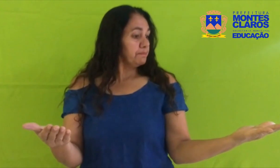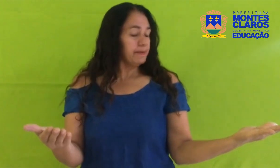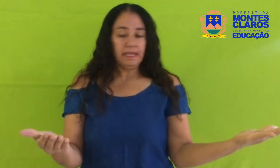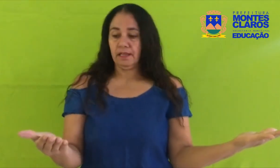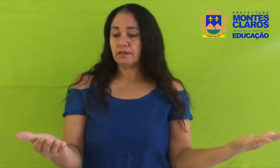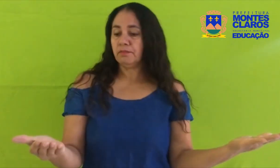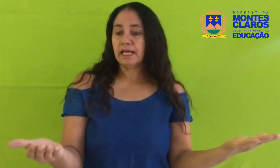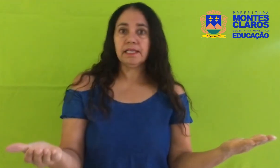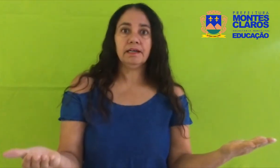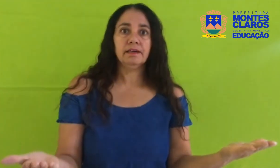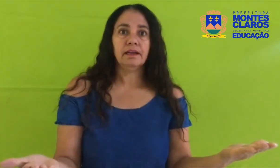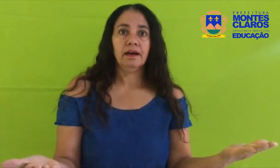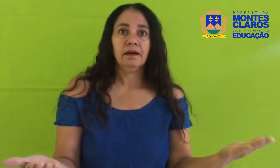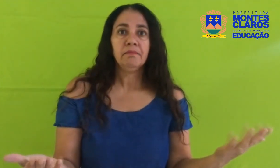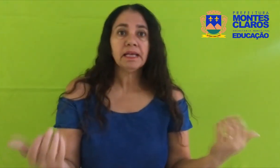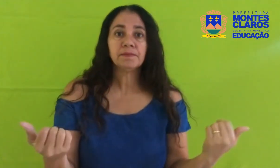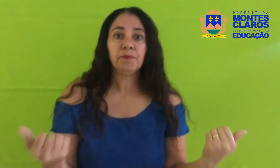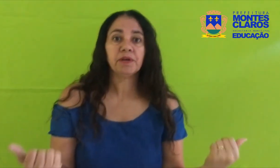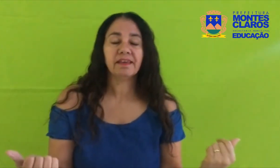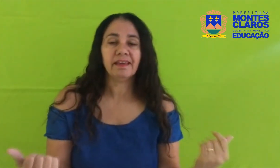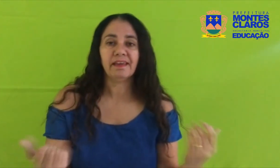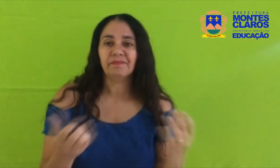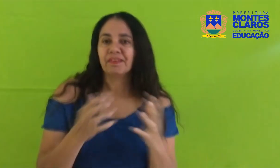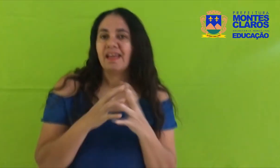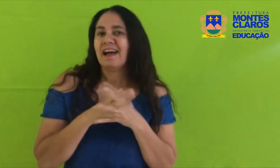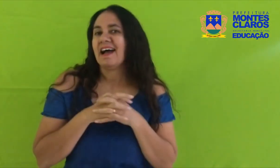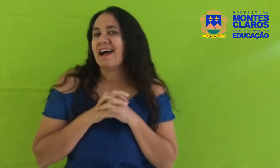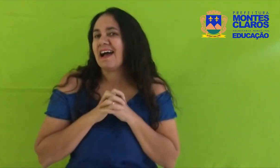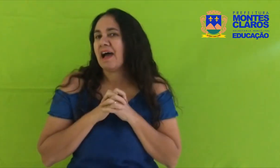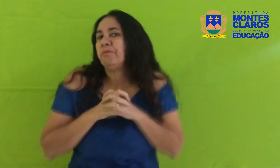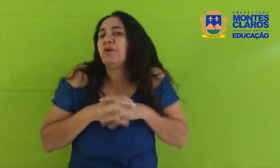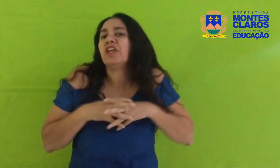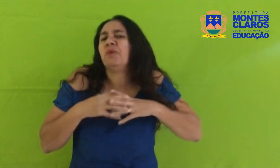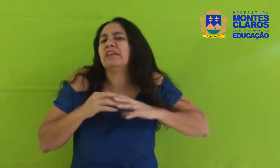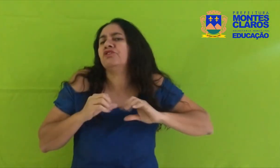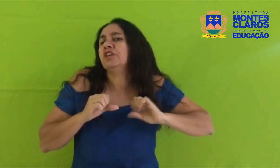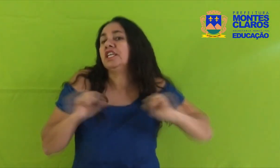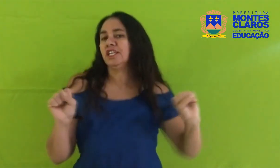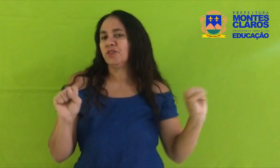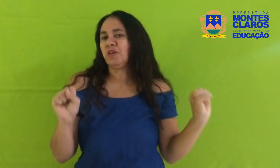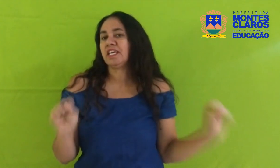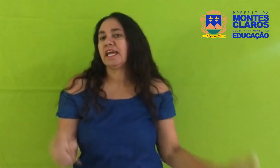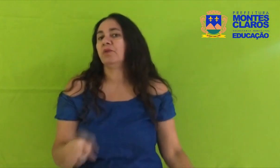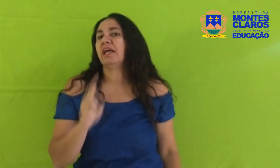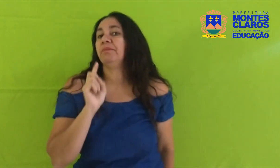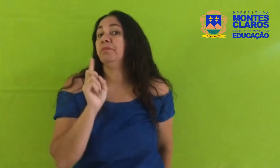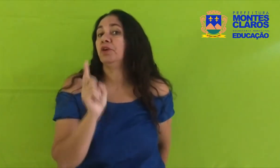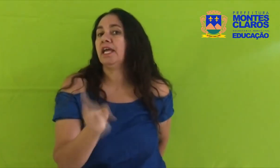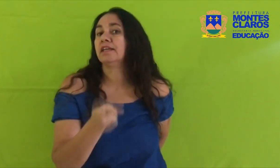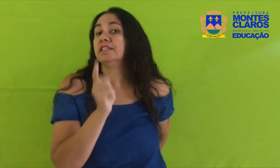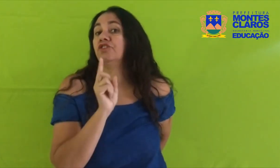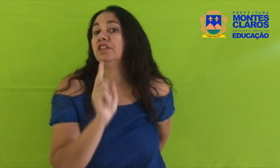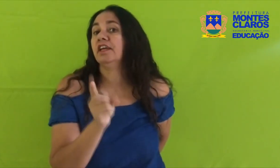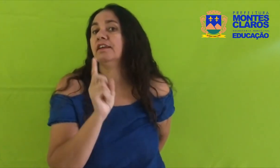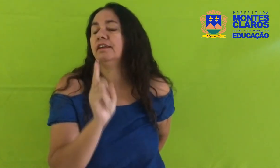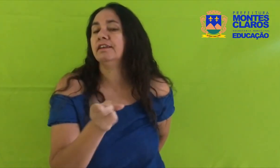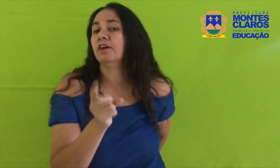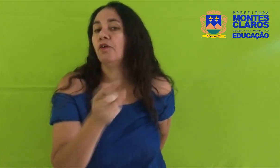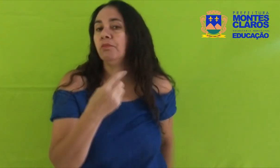preto, Mariana Mas por quê? Ah, porque eu acho lindo E quero que a minha boneca seja negra e linda Como